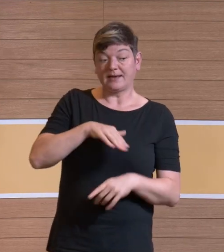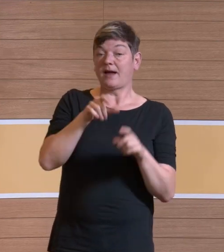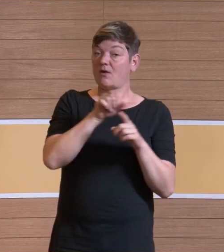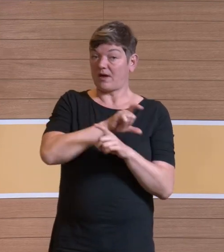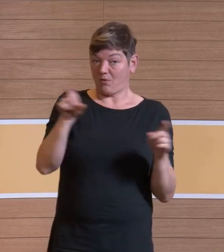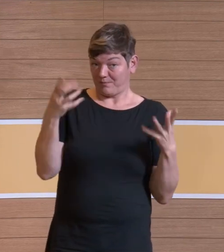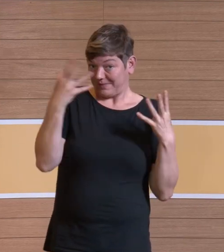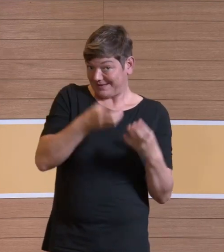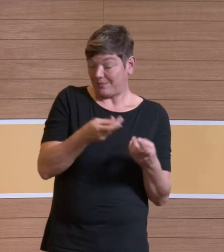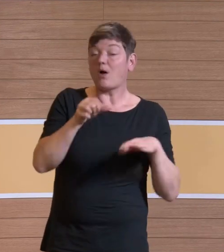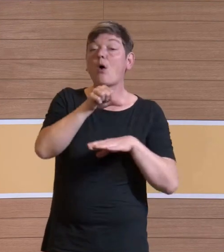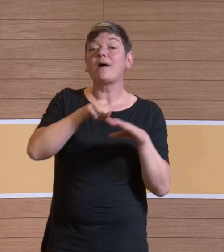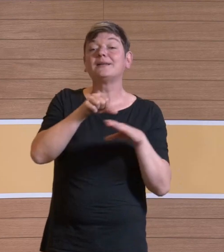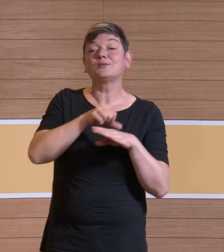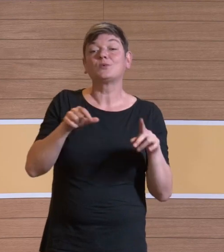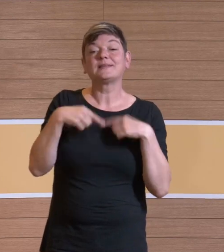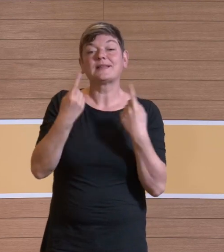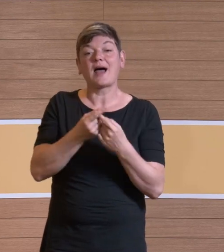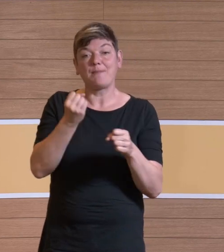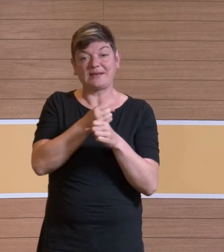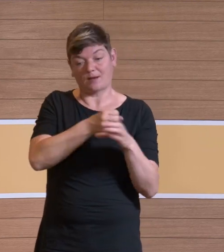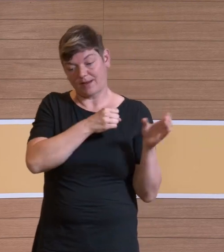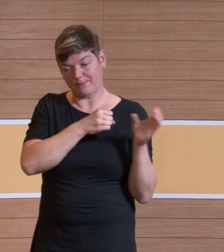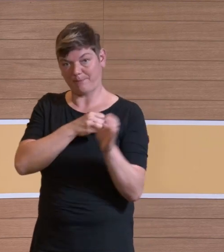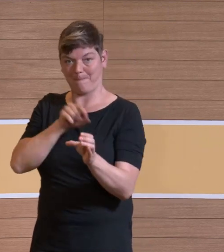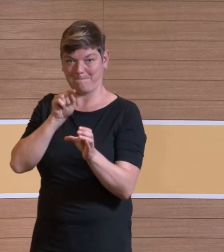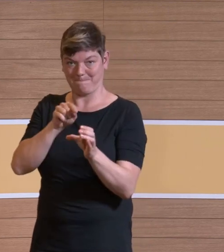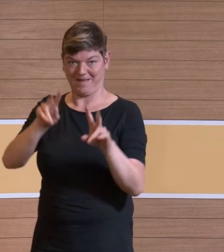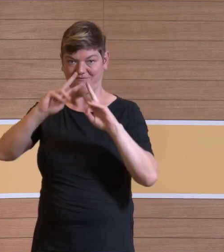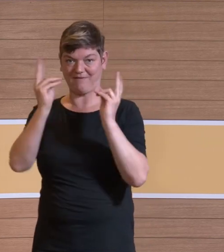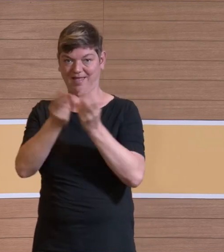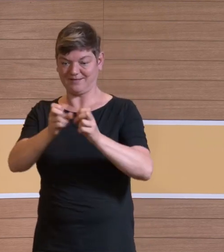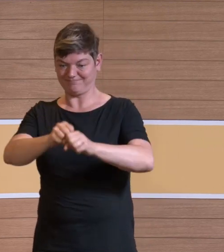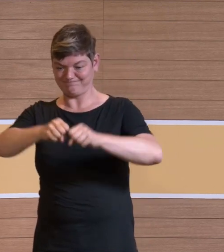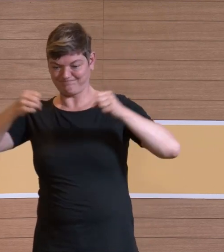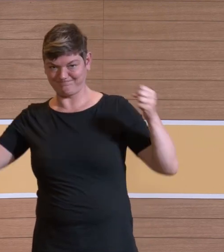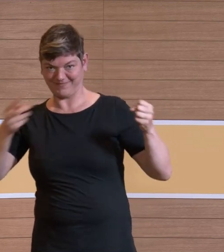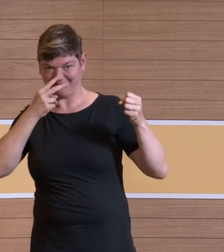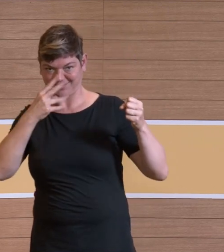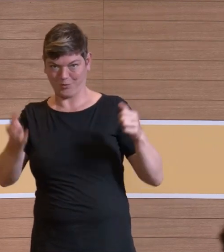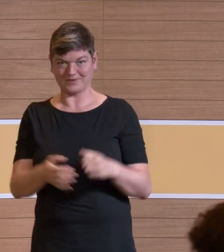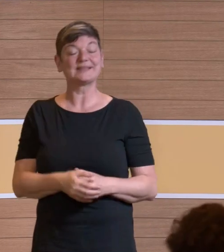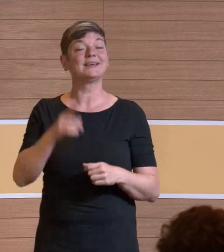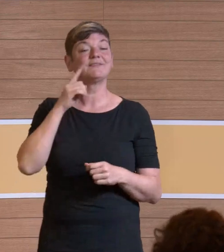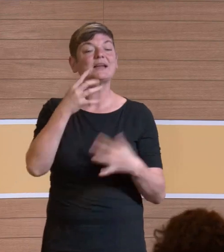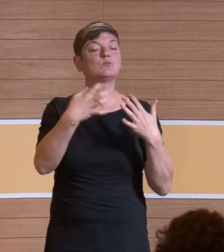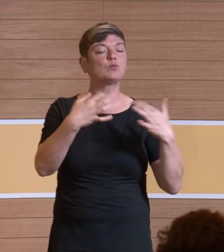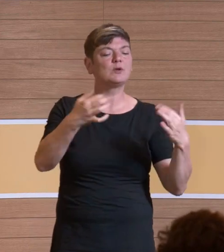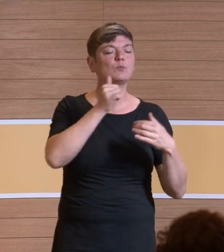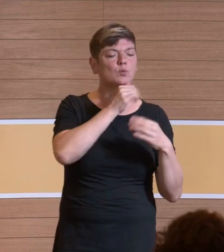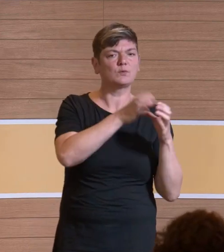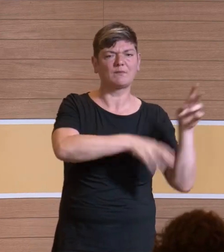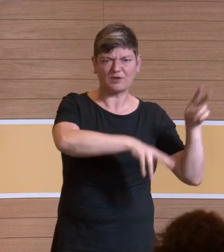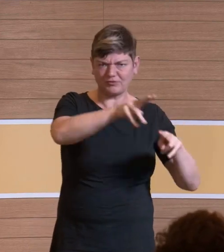OP-Mitarbeiters. Ich weiß, dass wir ein ganz heterogenes Publikum haben, aber ich möchte Ihnen einmal zeigen, gegenüber welchen